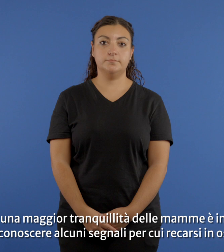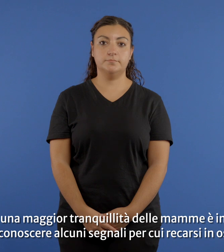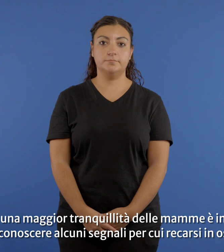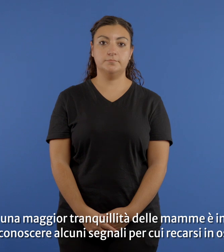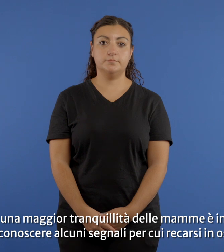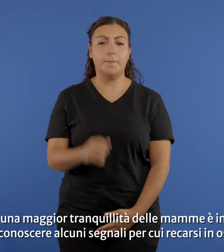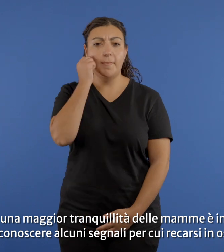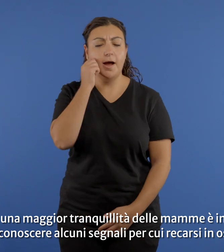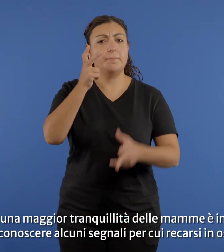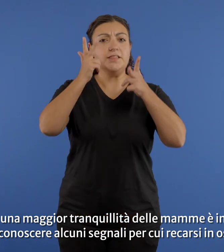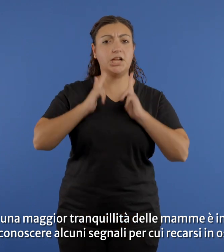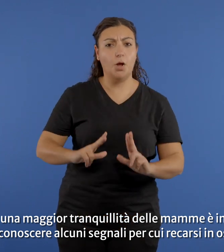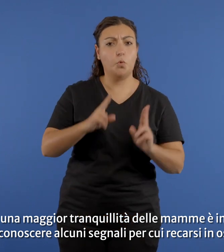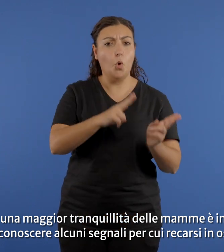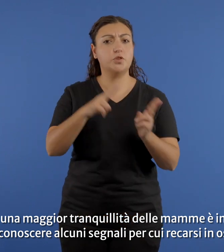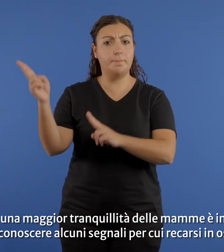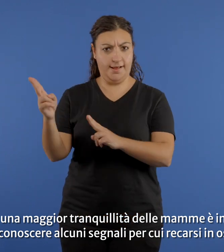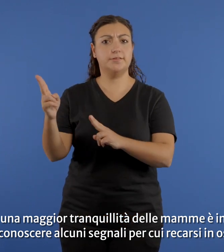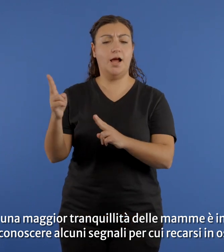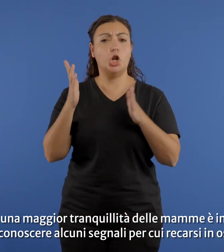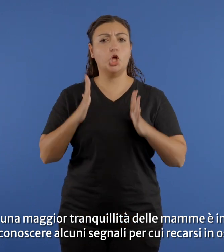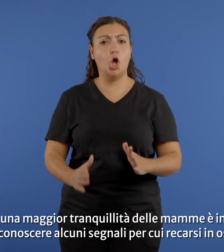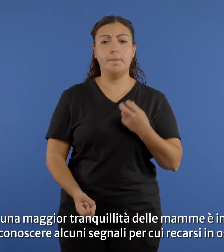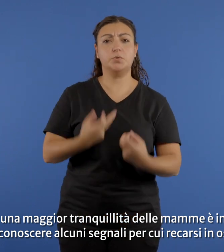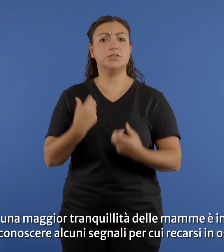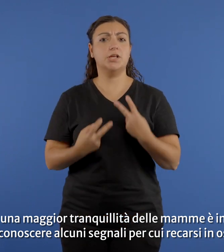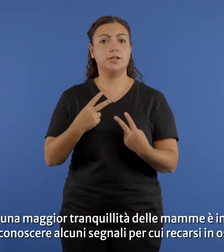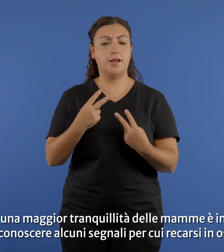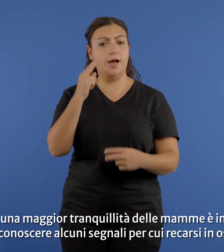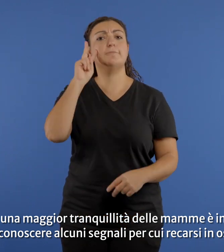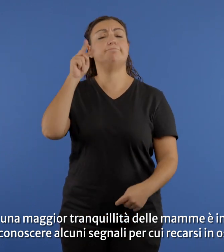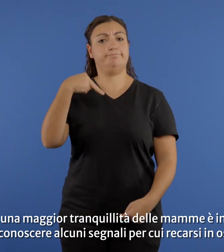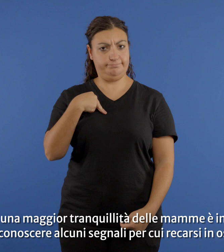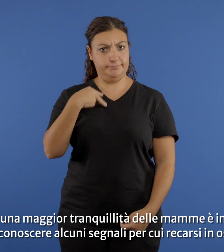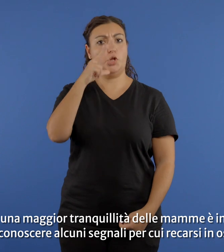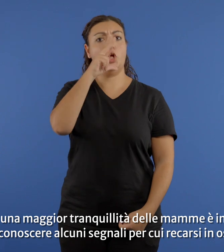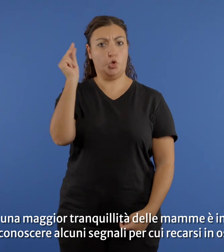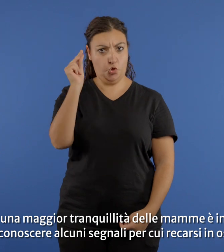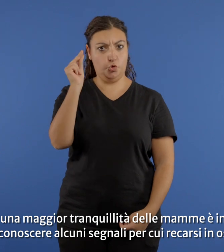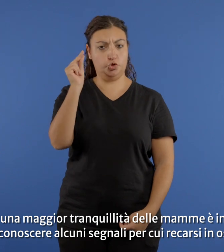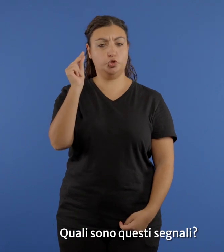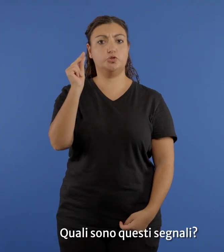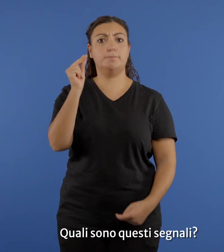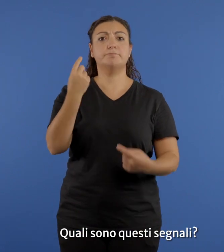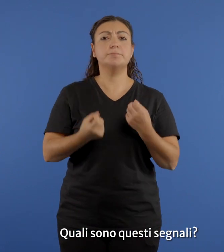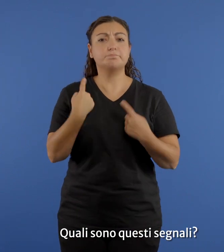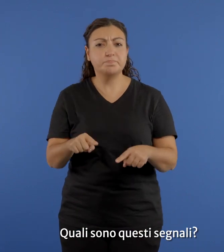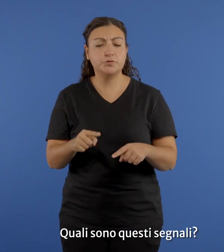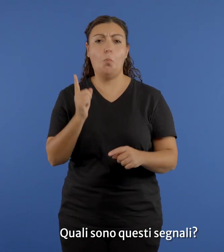Per una maggior tranquillità delle mamme è importante riconoscere alcuni segnali per cui recarsi in ospedale. Quali sono questi segnali?